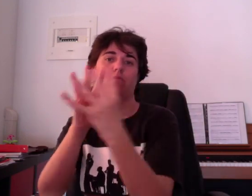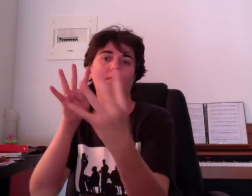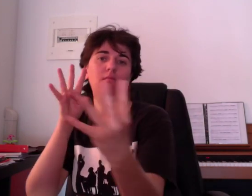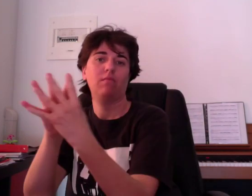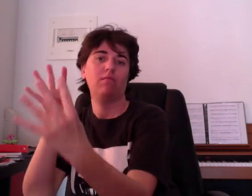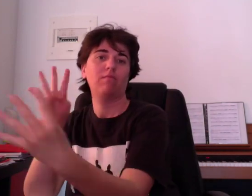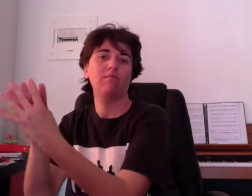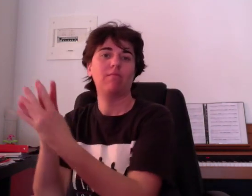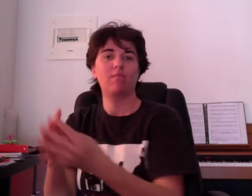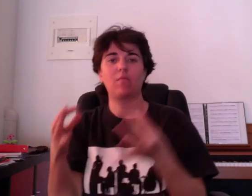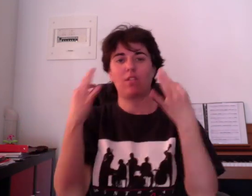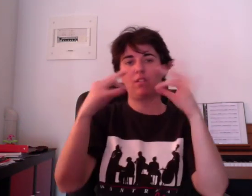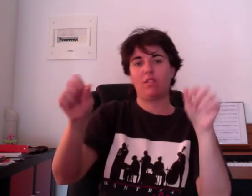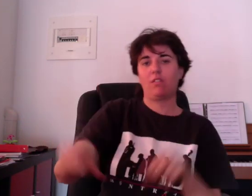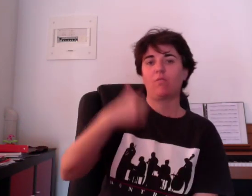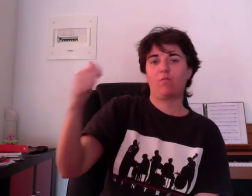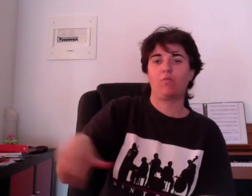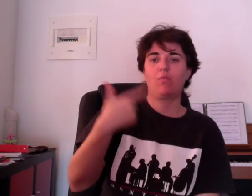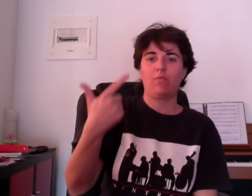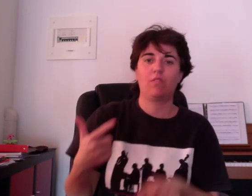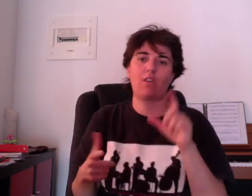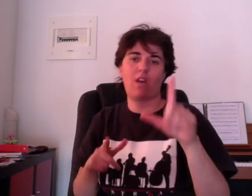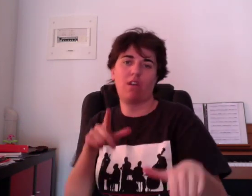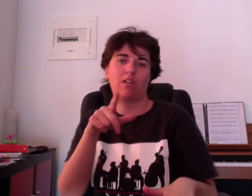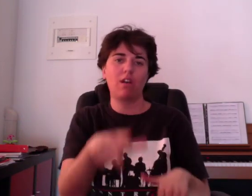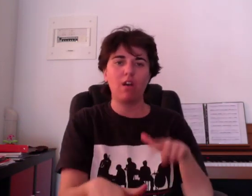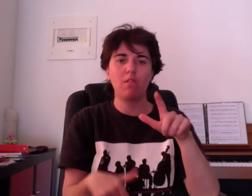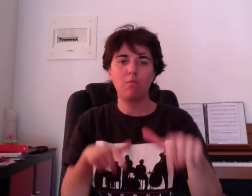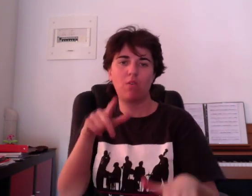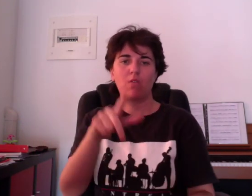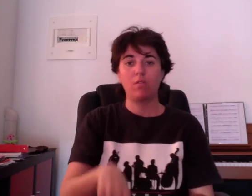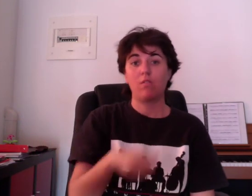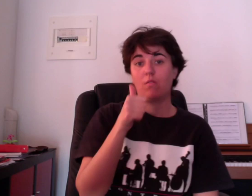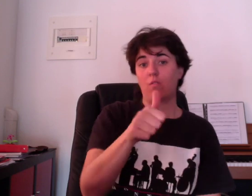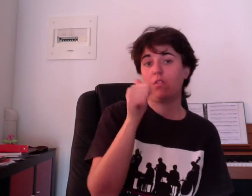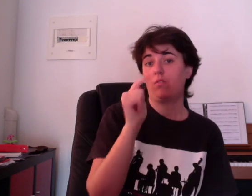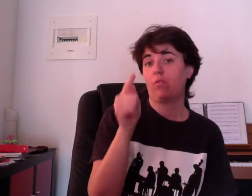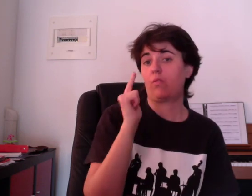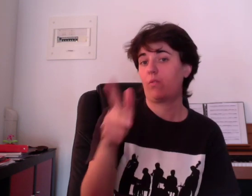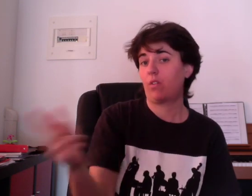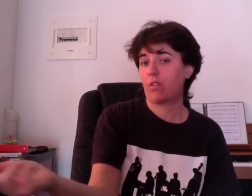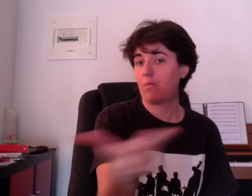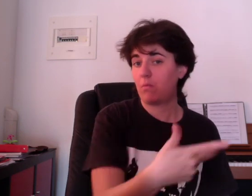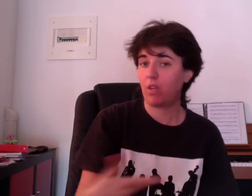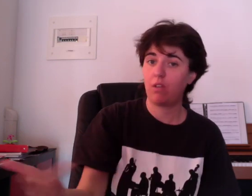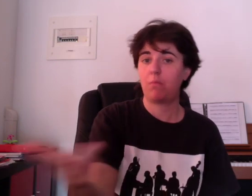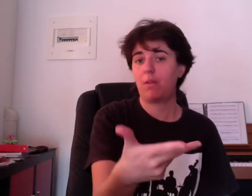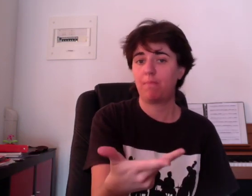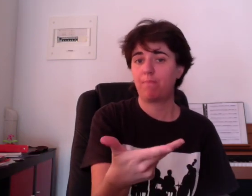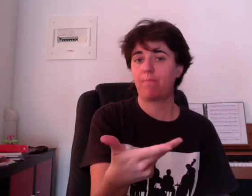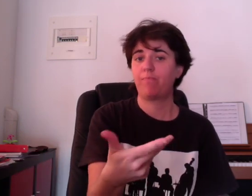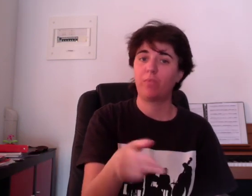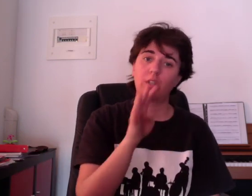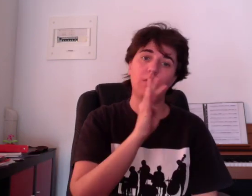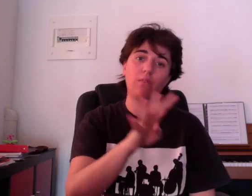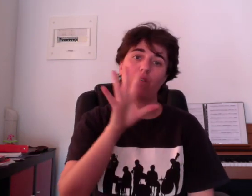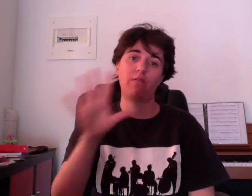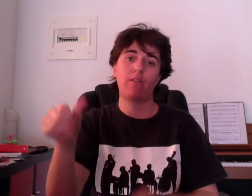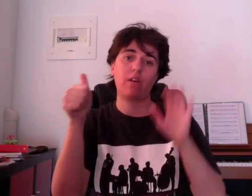get enough Dix, onze, douze, I ain't got to lose One, two, three, come on, baby Four, five,